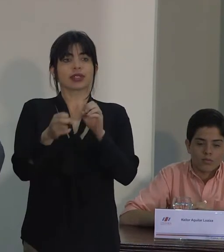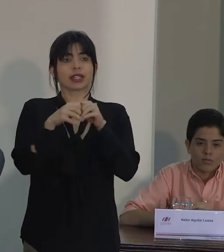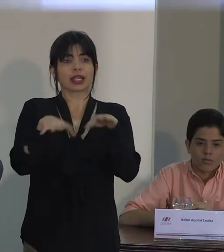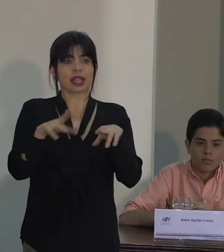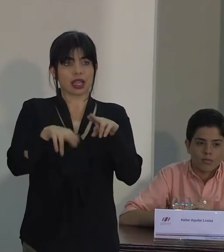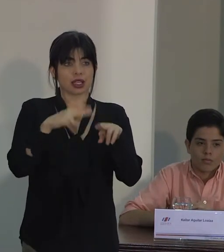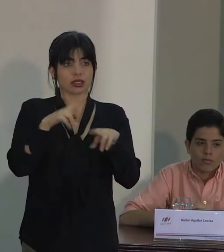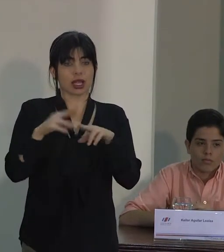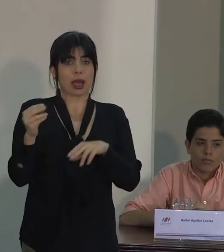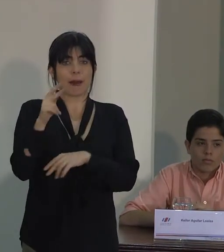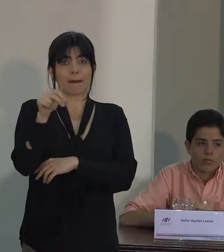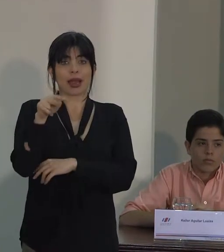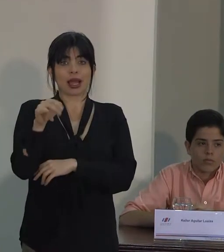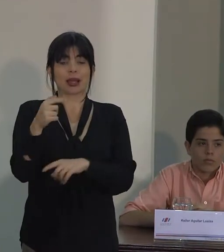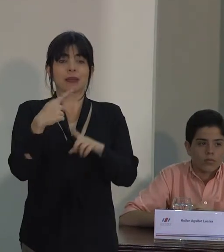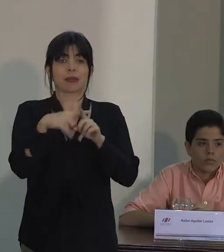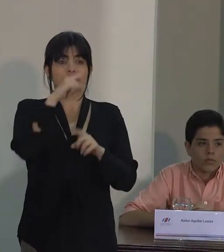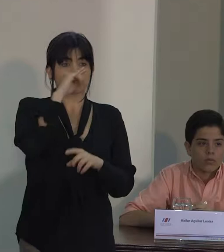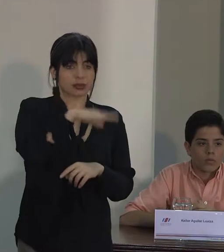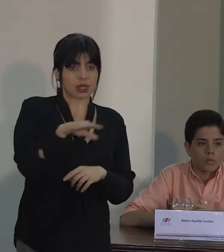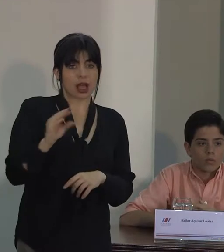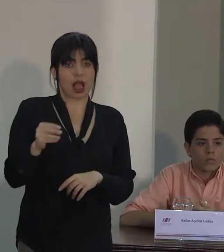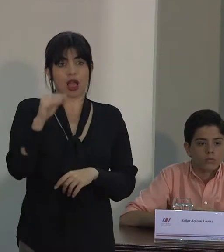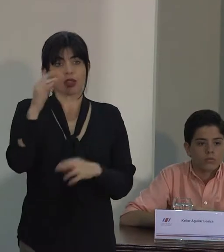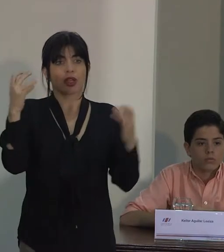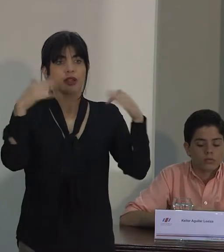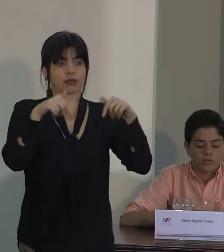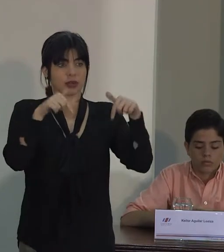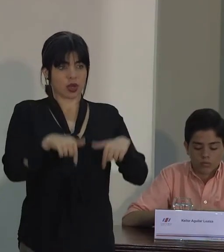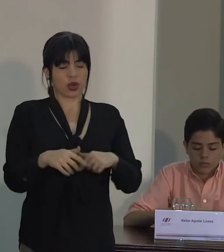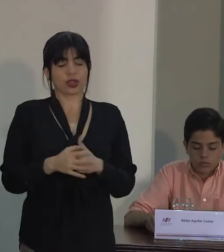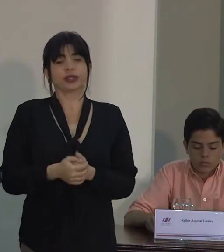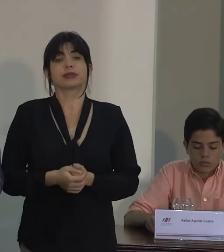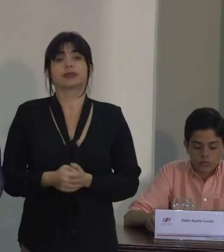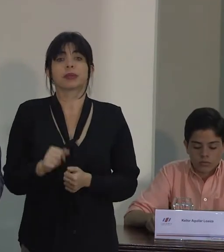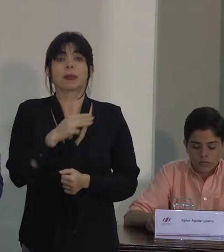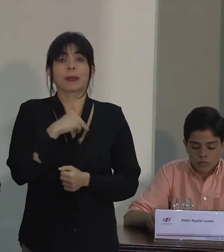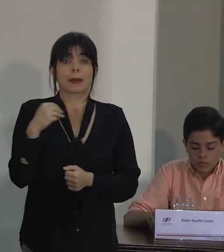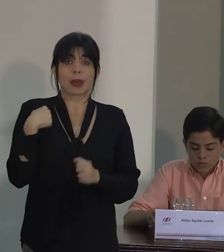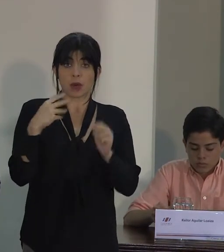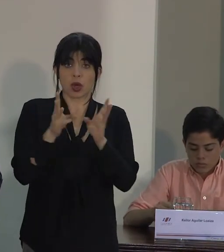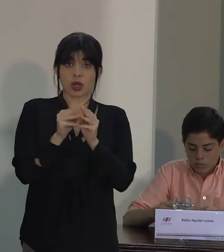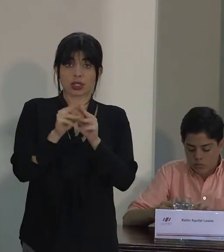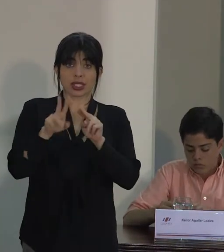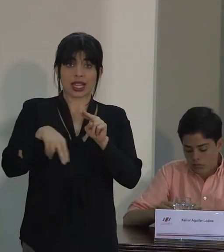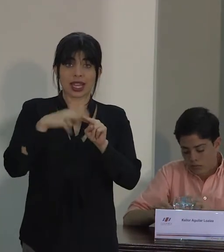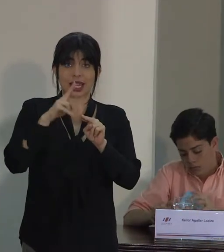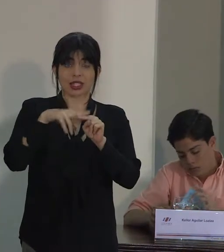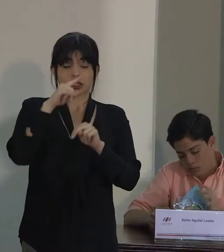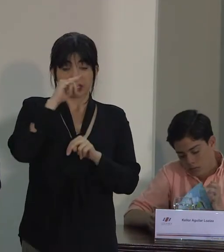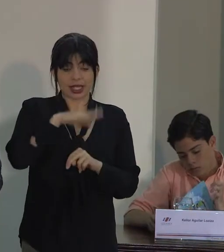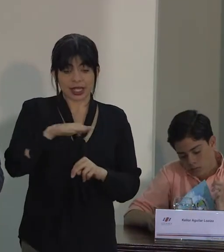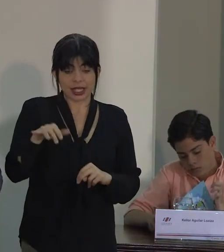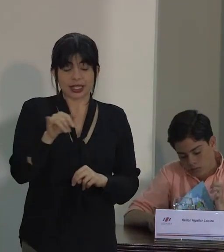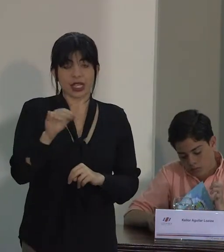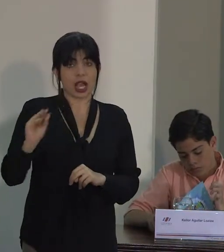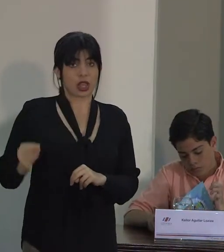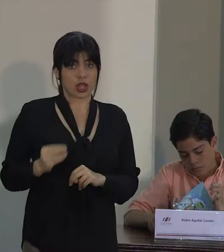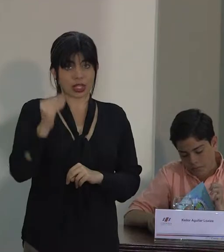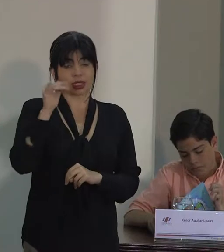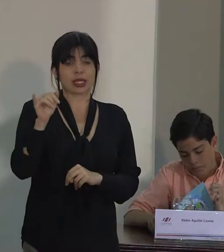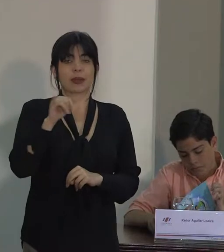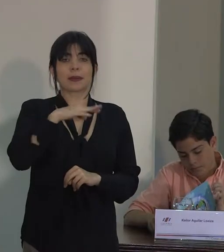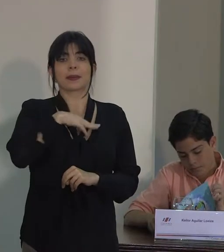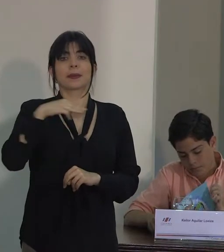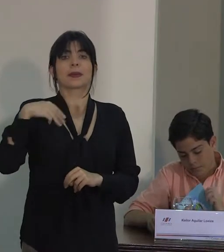PANI y las niñas, niños y adolescentes que nos acompañan el día de hoy. Miembros del Consejo Nacional de Niñez y Adolescencia, miembros